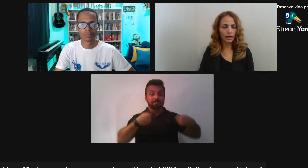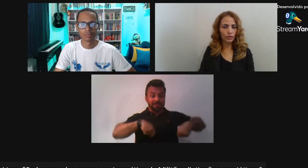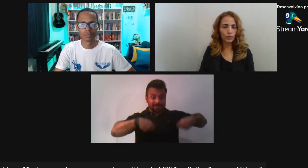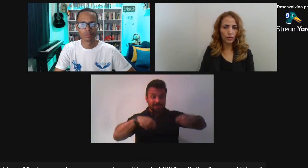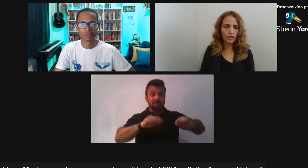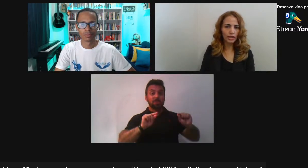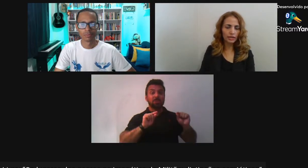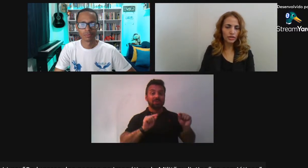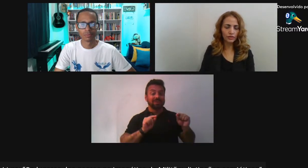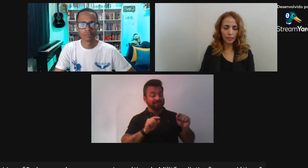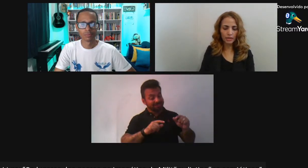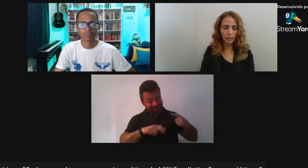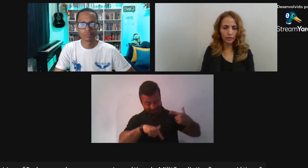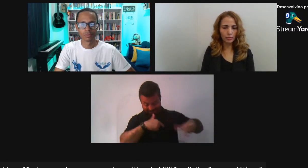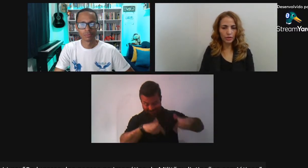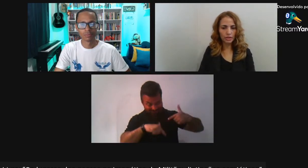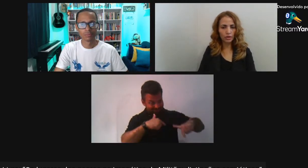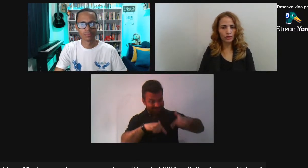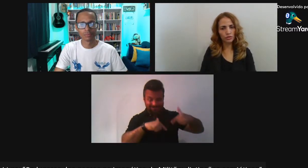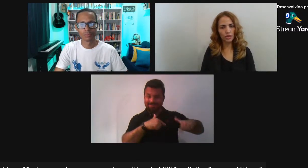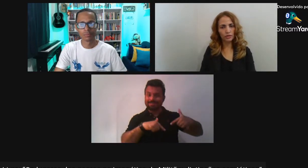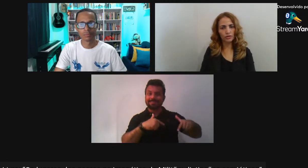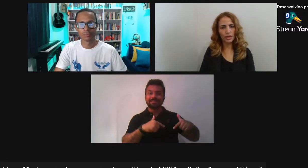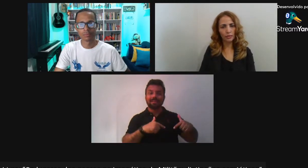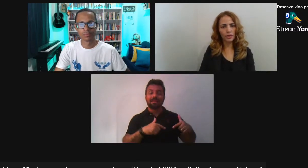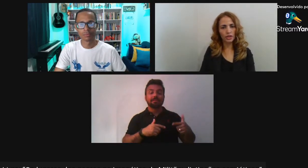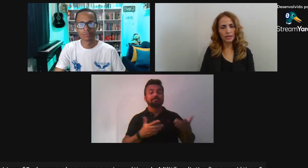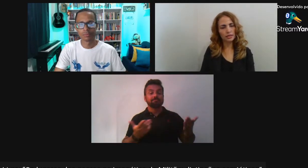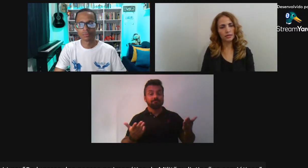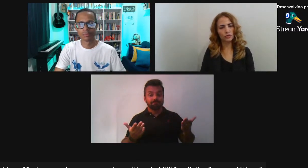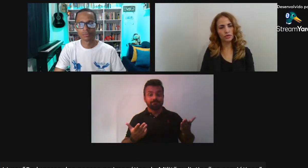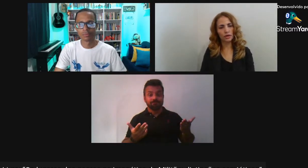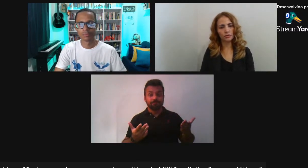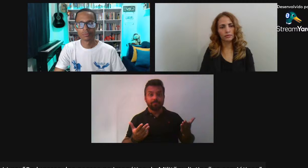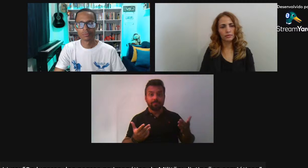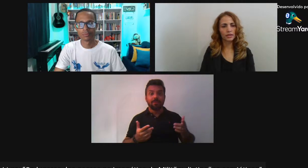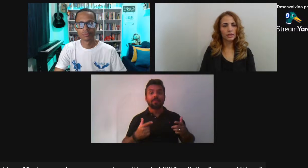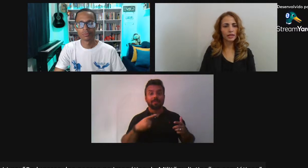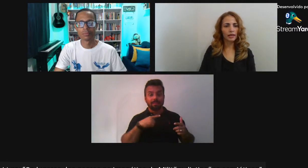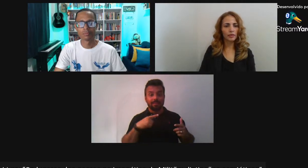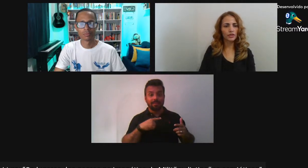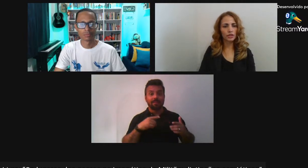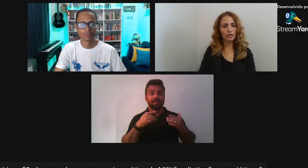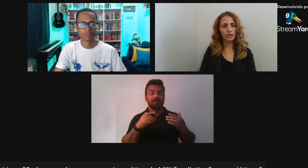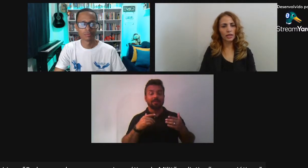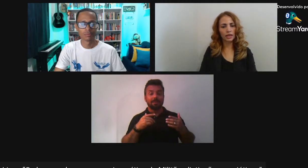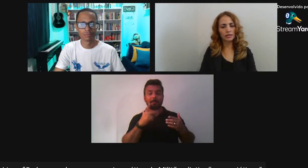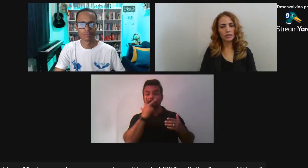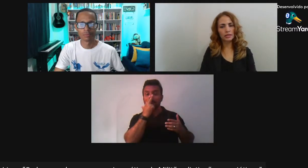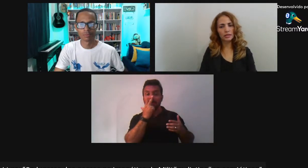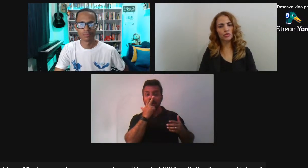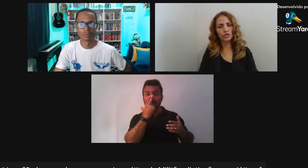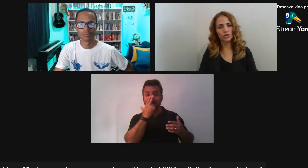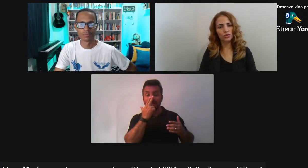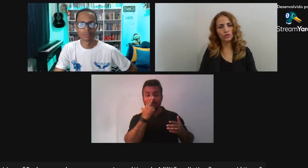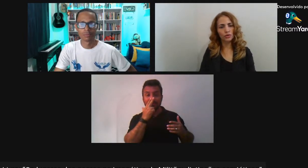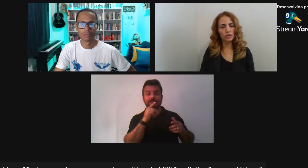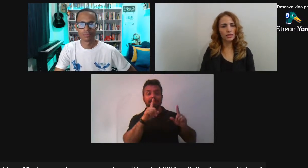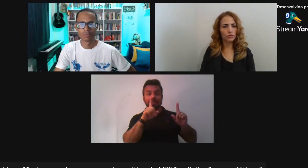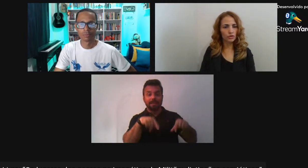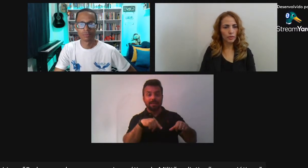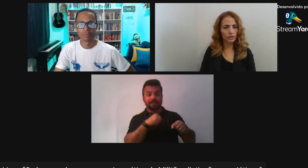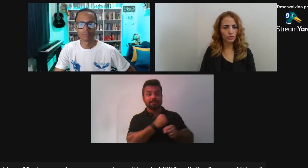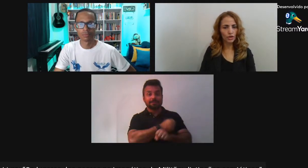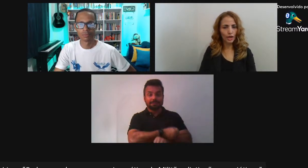Eu acho que a tentativa Principal da polícia Contra os negros É impedir a ascensão social É impedir que esses sujeitos